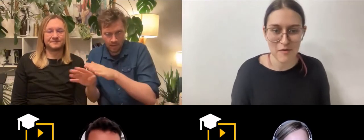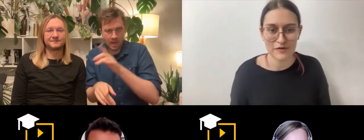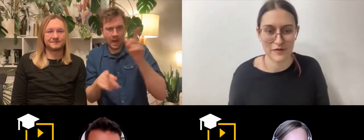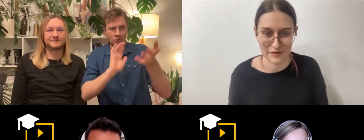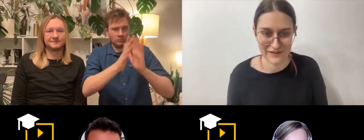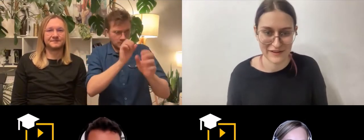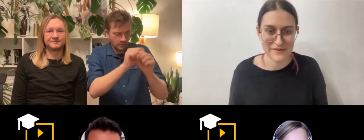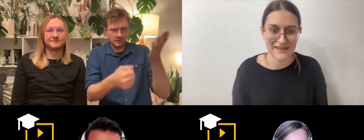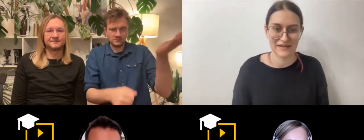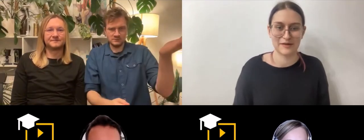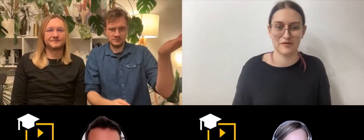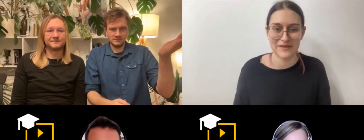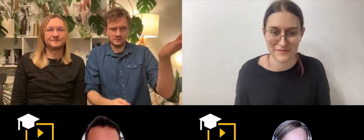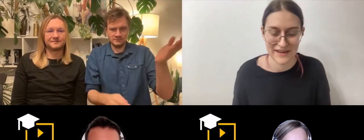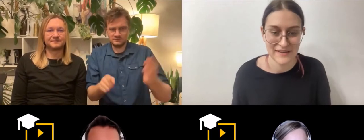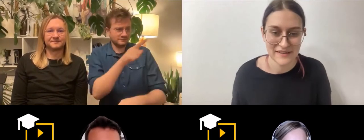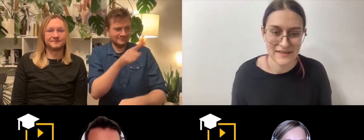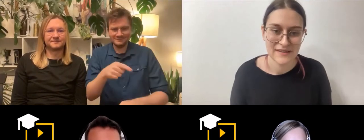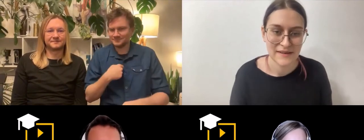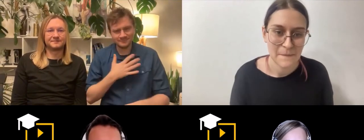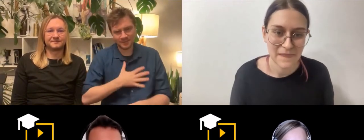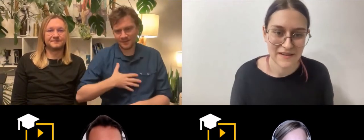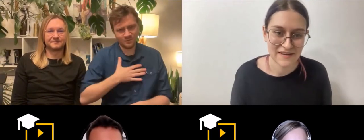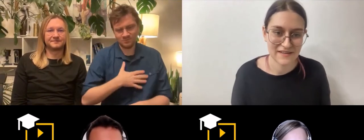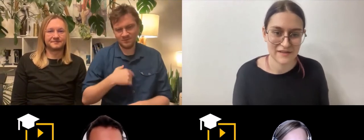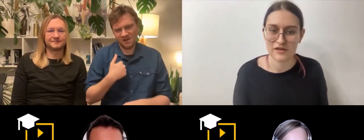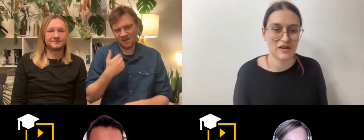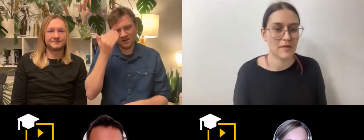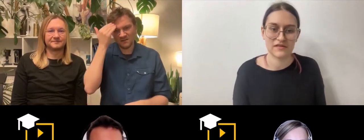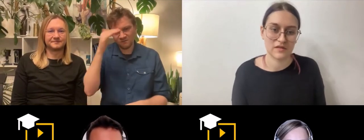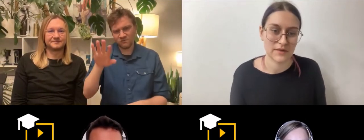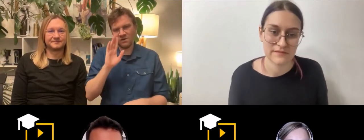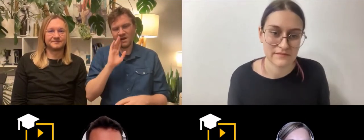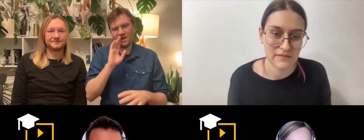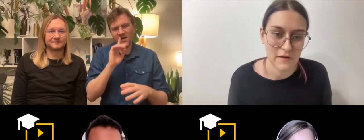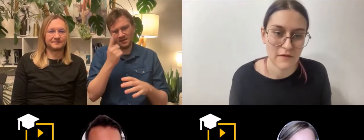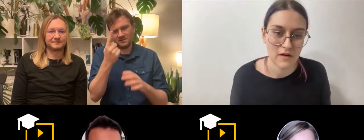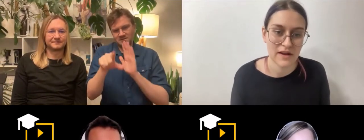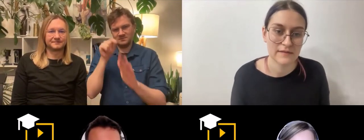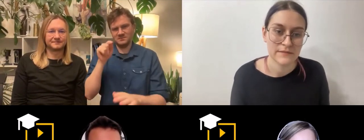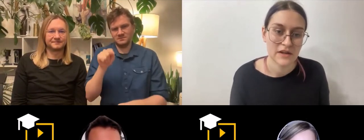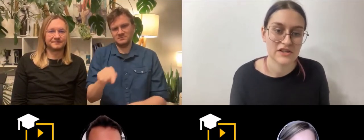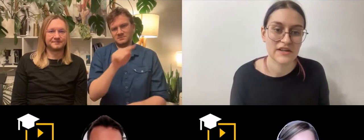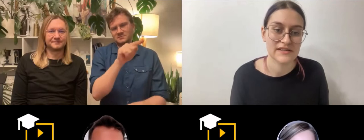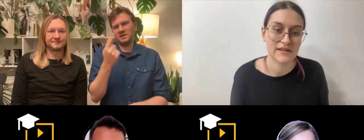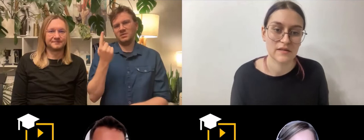odwrotnie. W napisach nie ma. Tłumacz miga i to tego bardzo nie lubię. Wolę, jeżeli jest jedno.